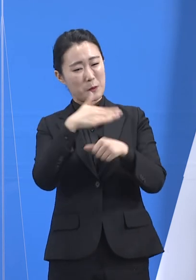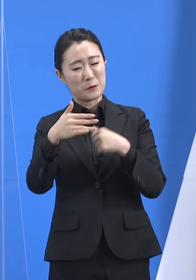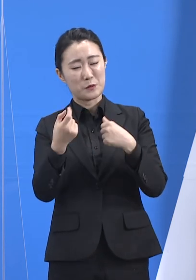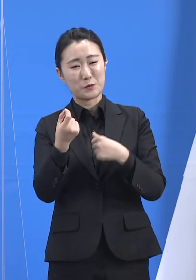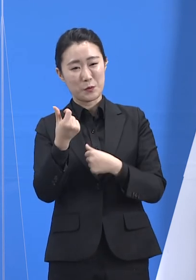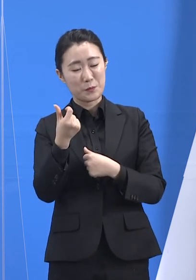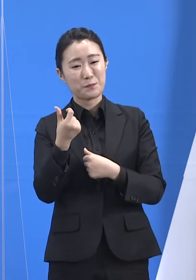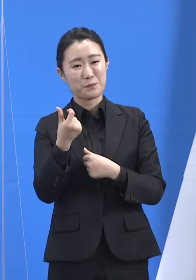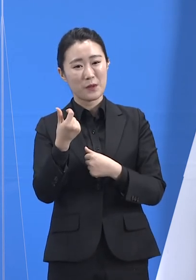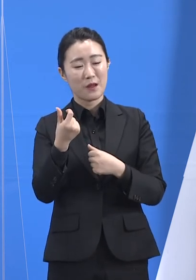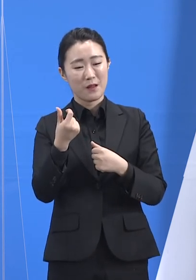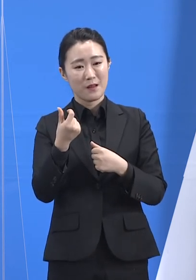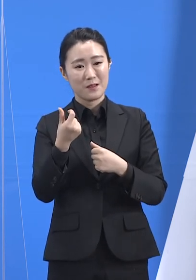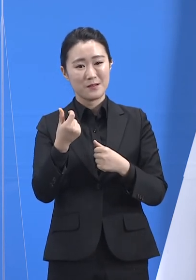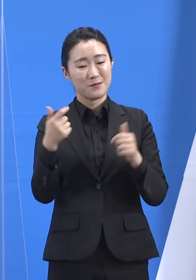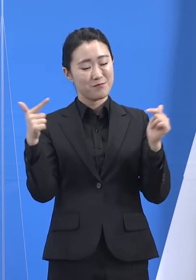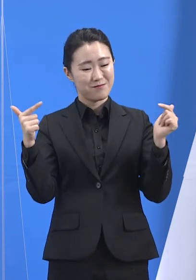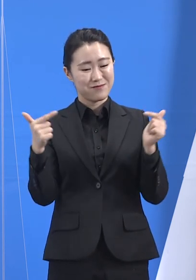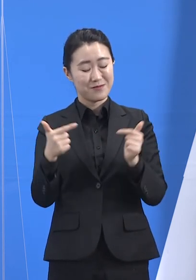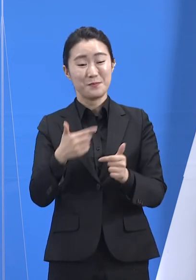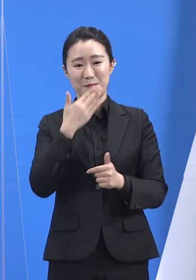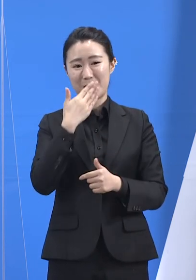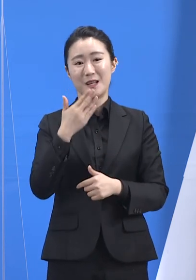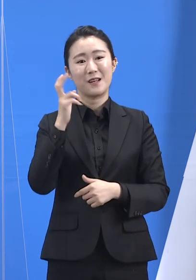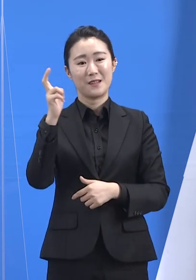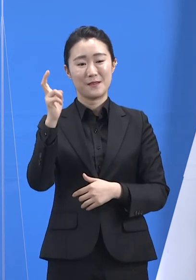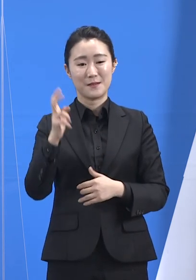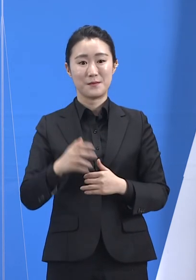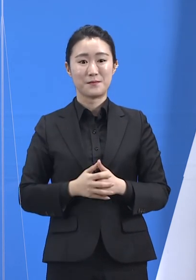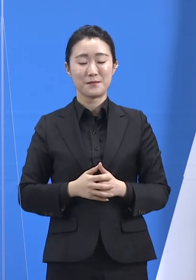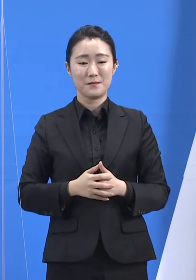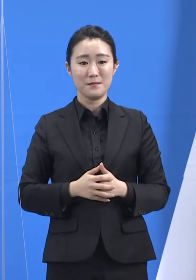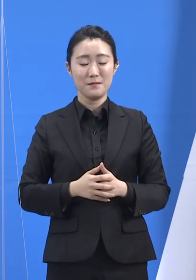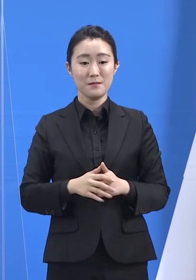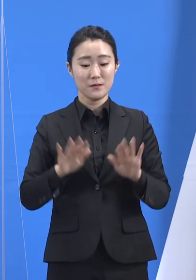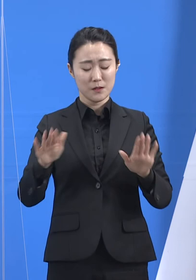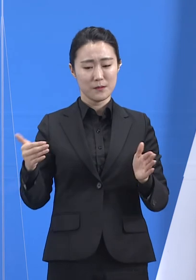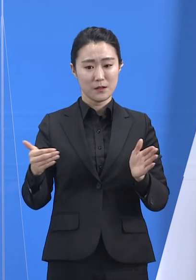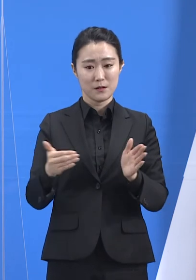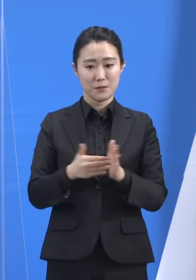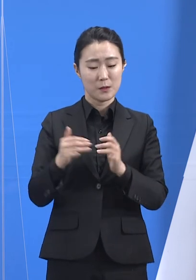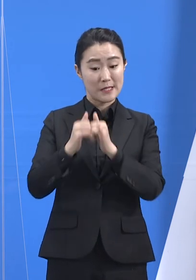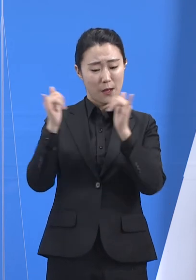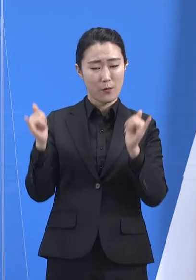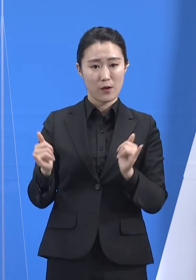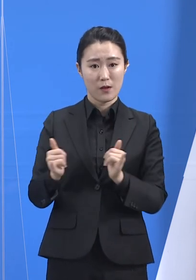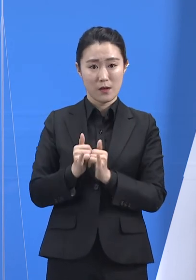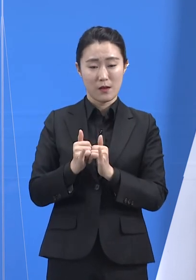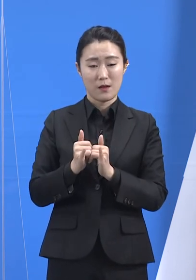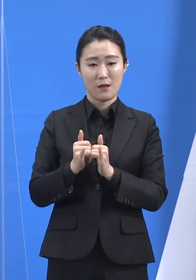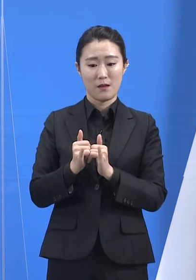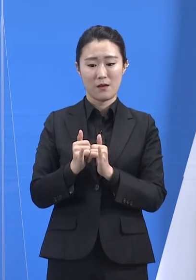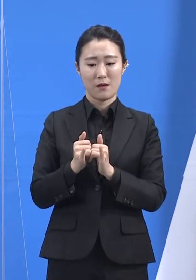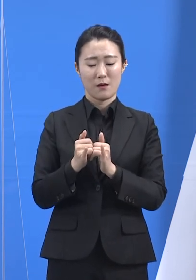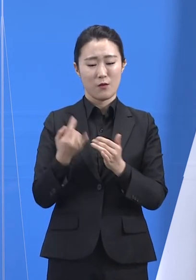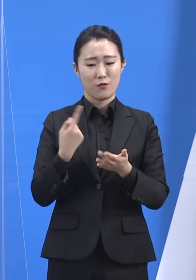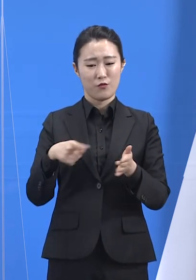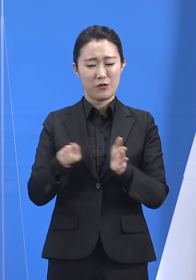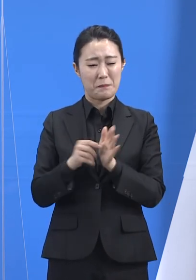지금까지 코로나19의 확산으로부터 사회를 보호하는 무기는 적극적인 방역뿐이었습니다.